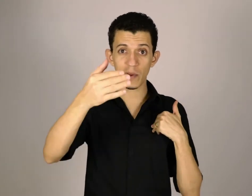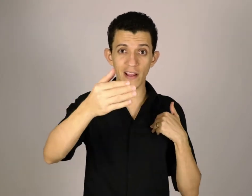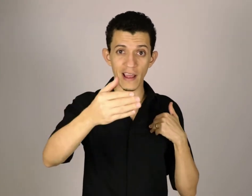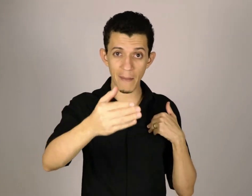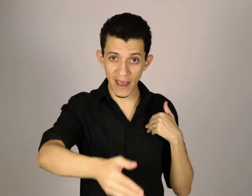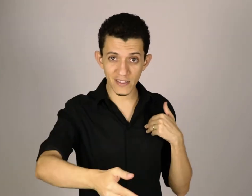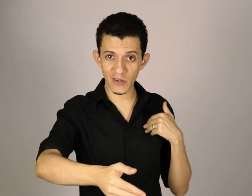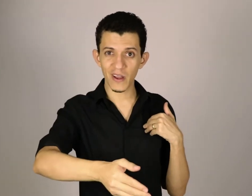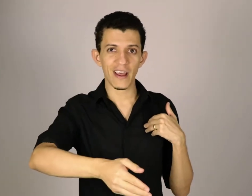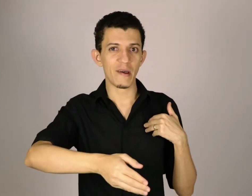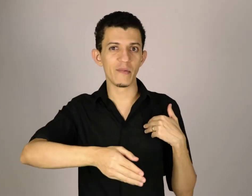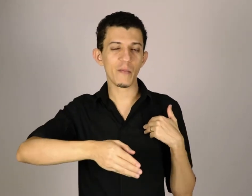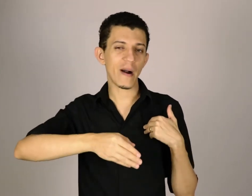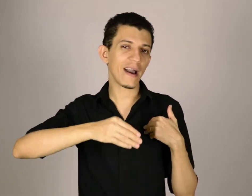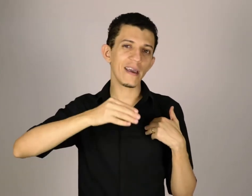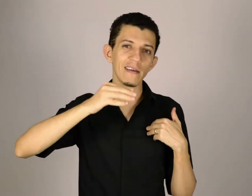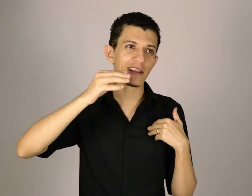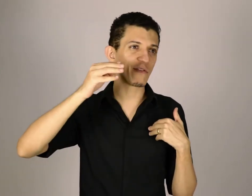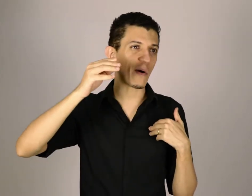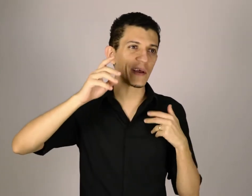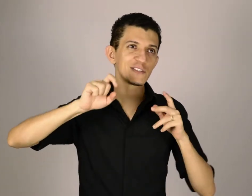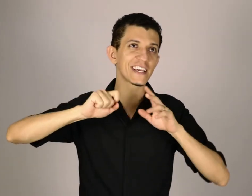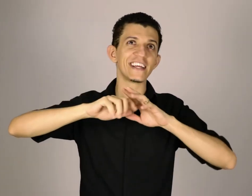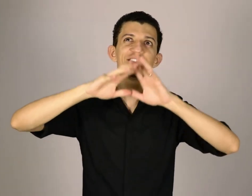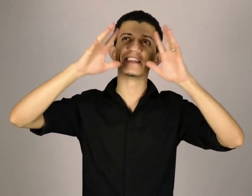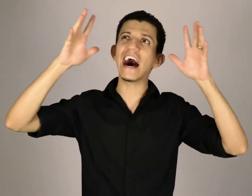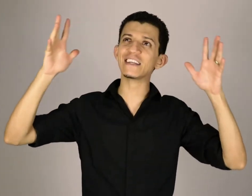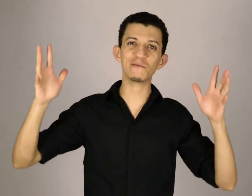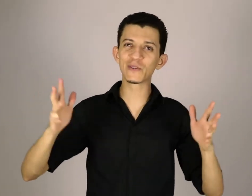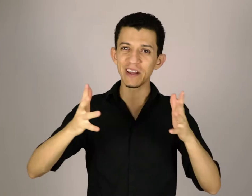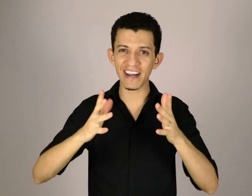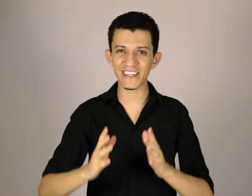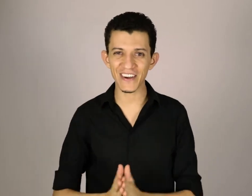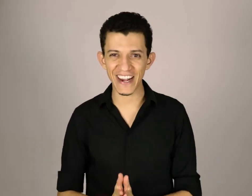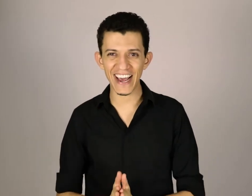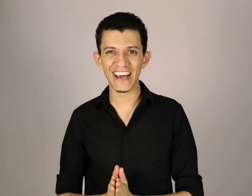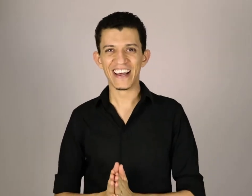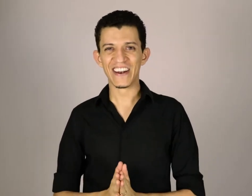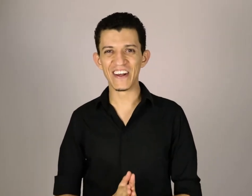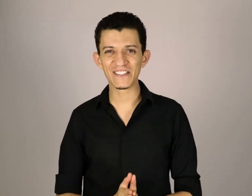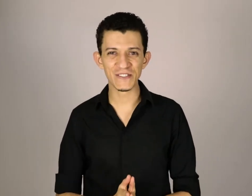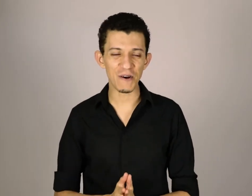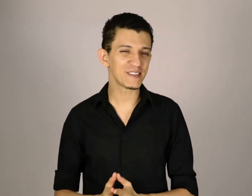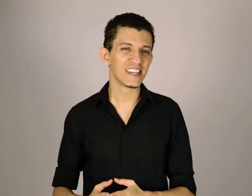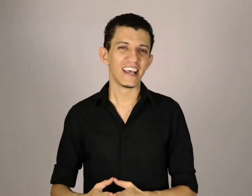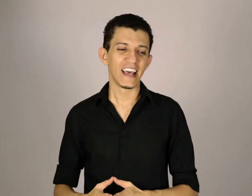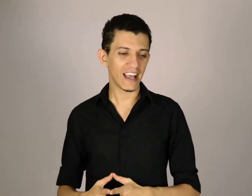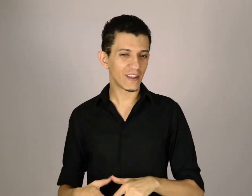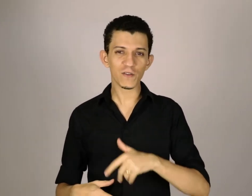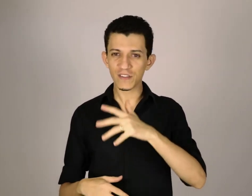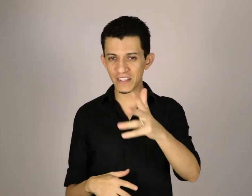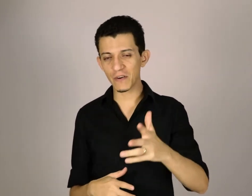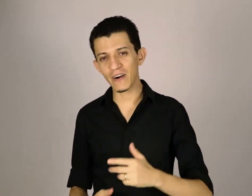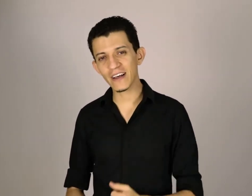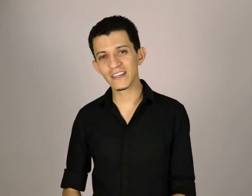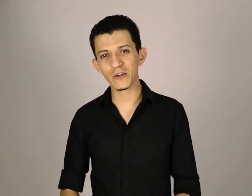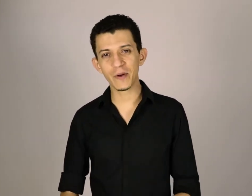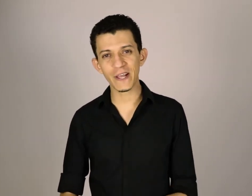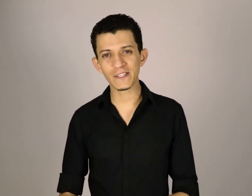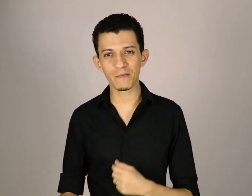dele é Madison, meu pai teve um momento de criatividade muito grande ao criar nossos nomes, tem outros vídeos que eu falo aqui sobre isso, e